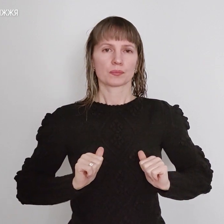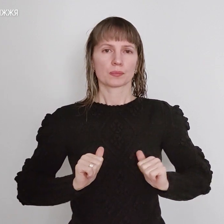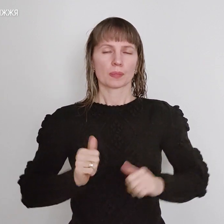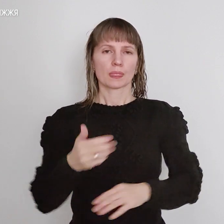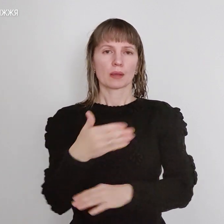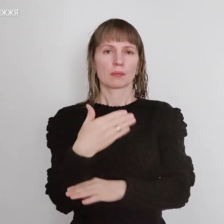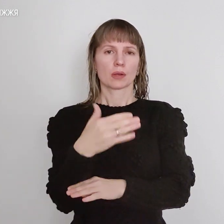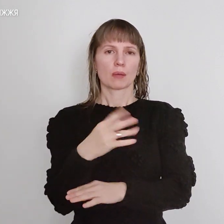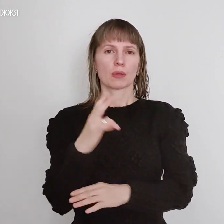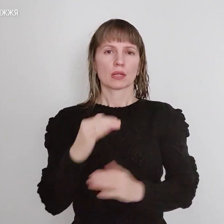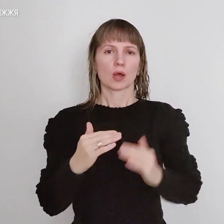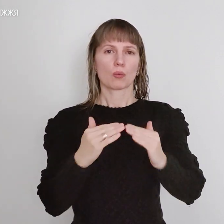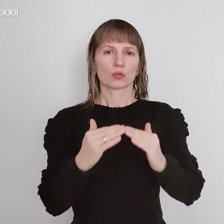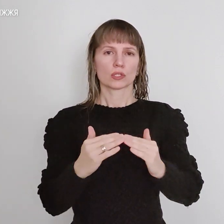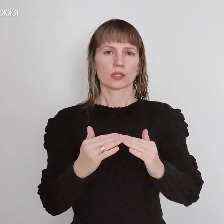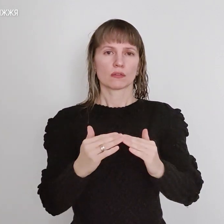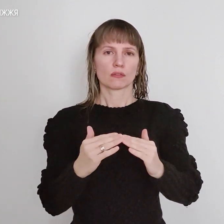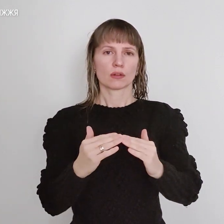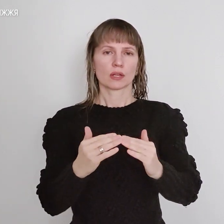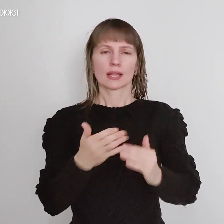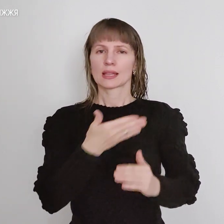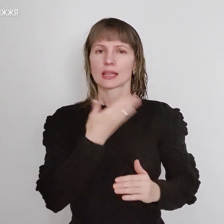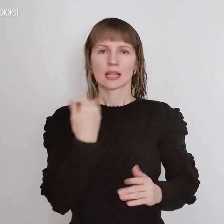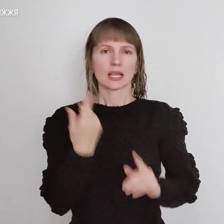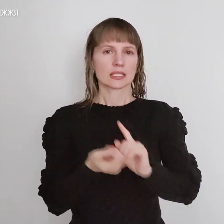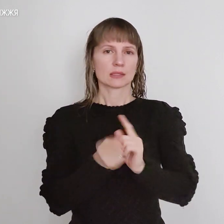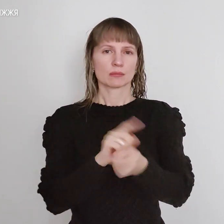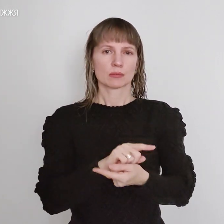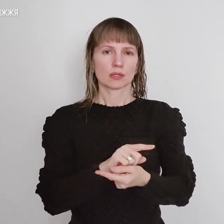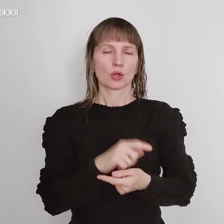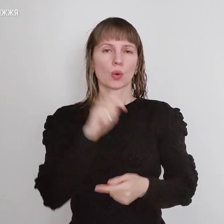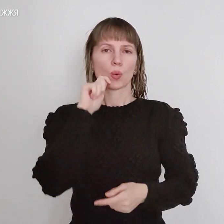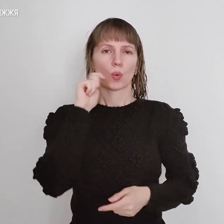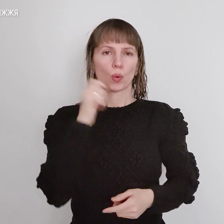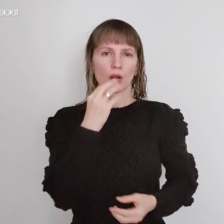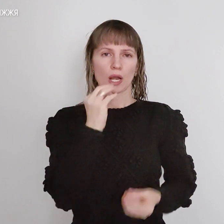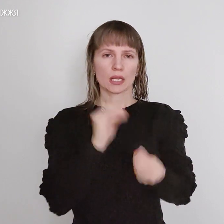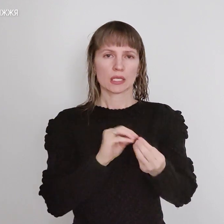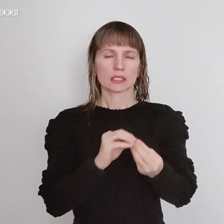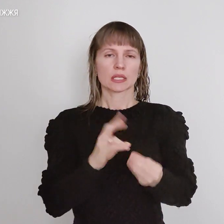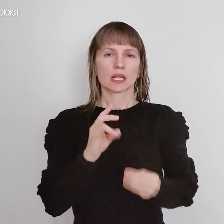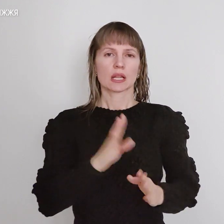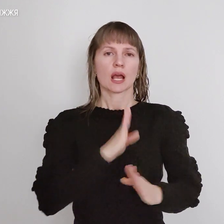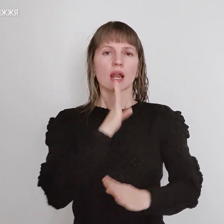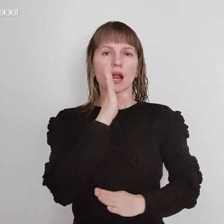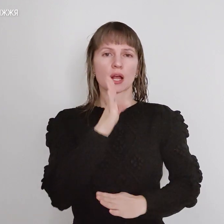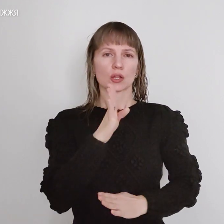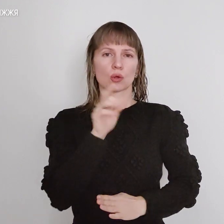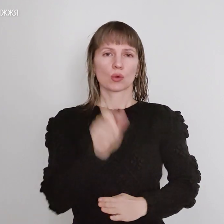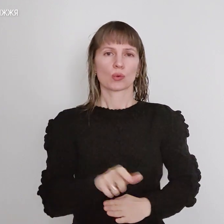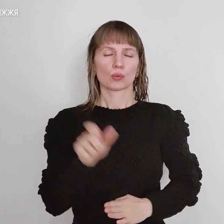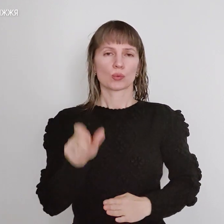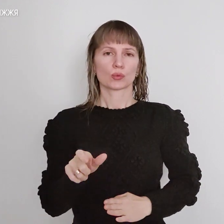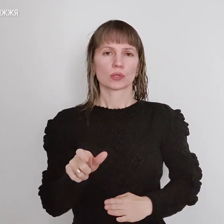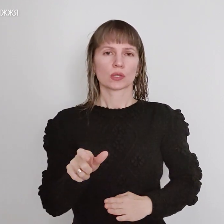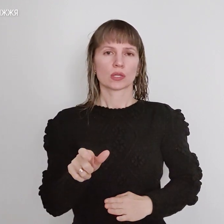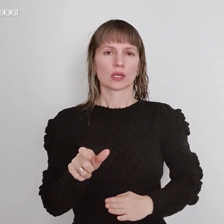на будівлях, на юриденту, на Україні. таки, на ранок, люди, медвіру, можуть